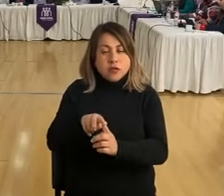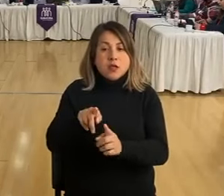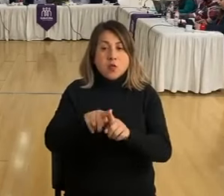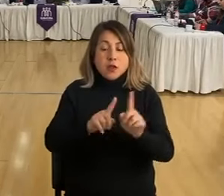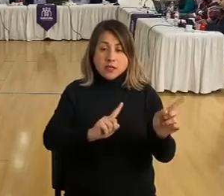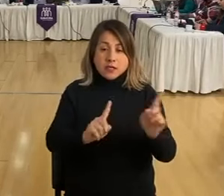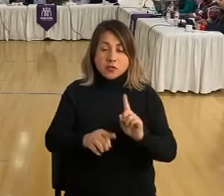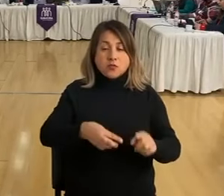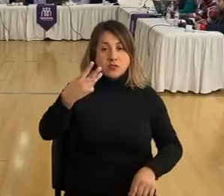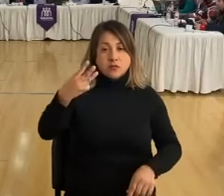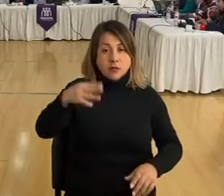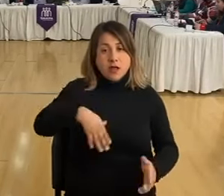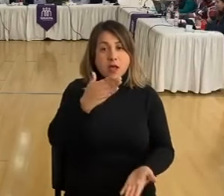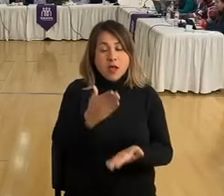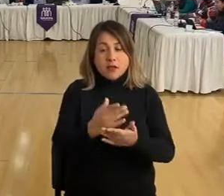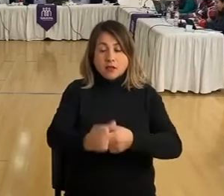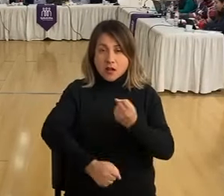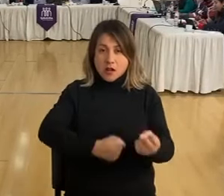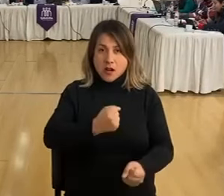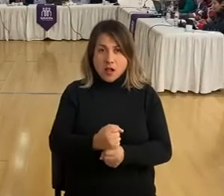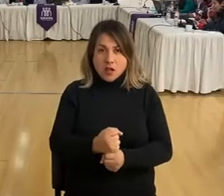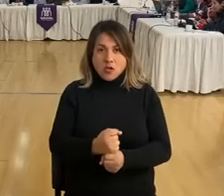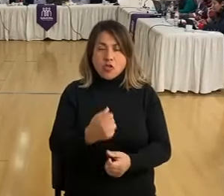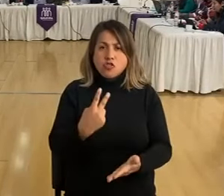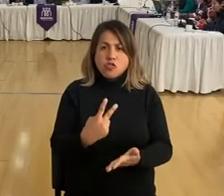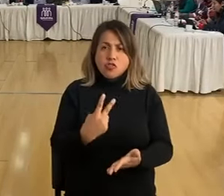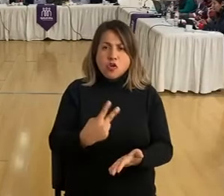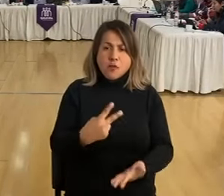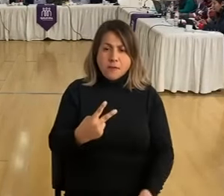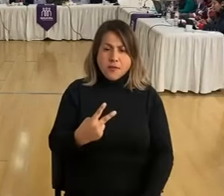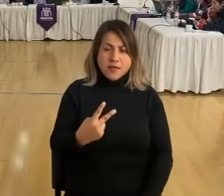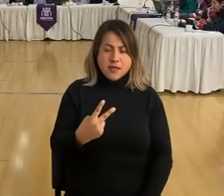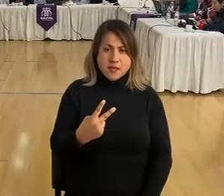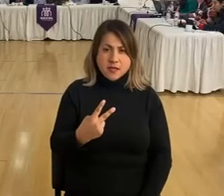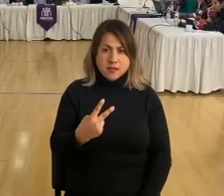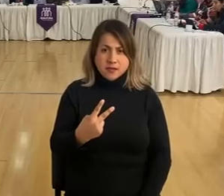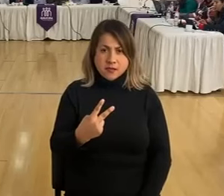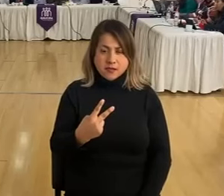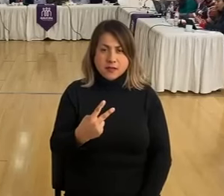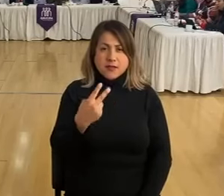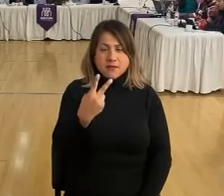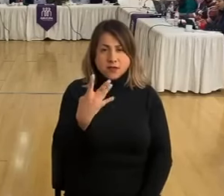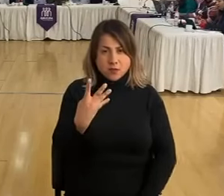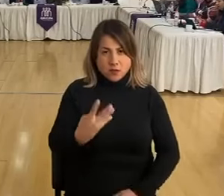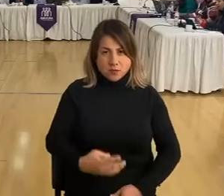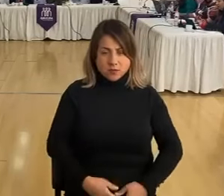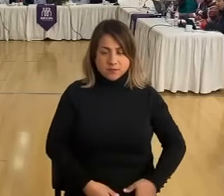la tiene hasta el año 2024.